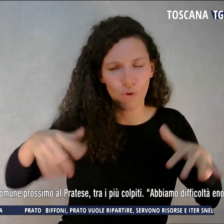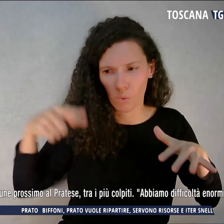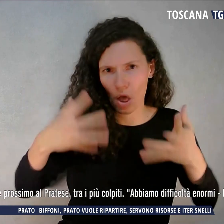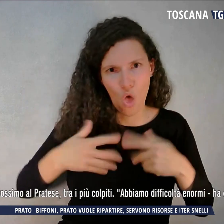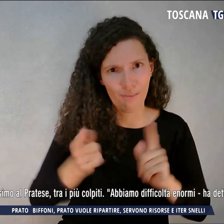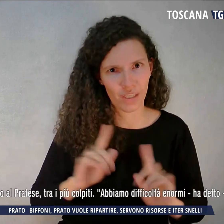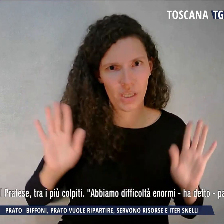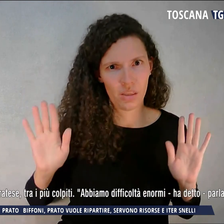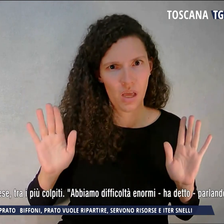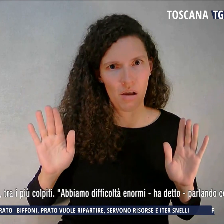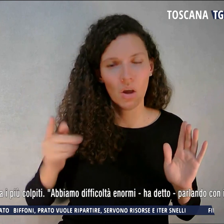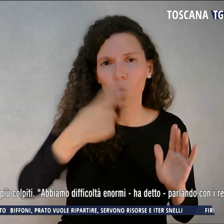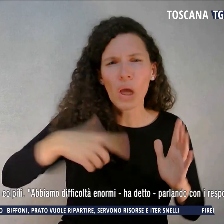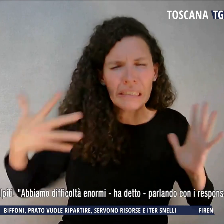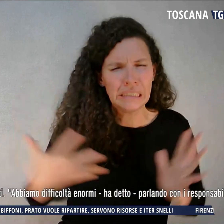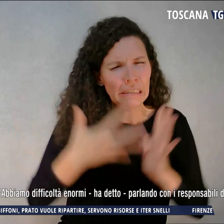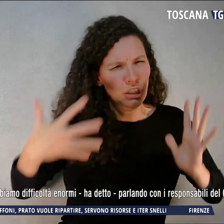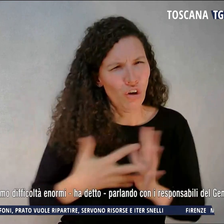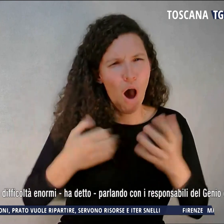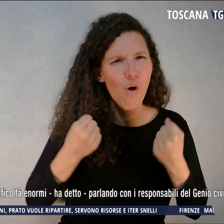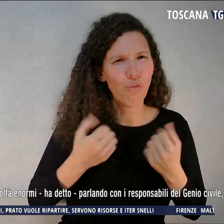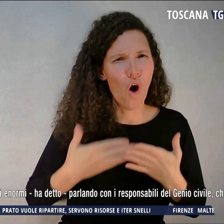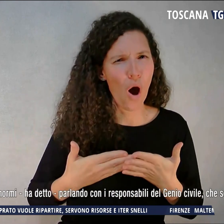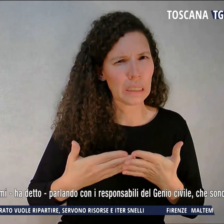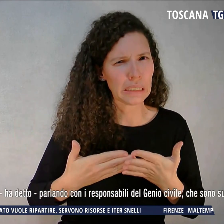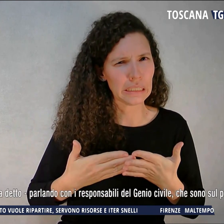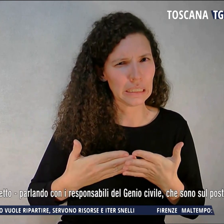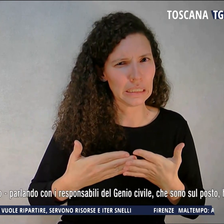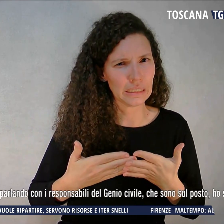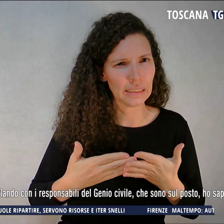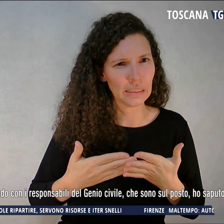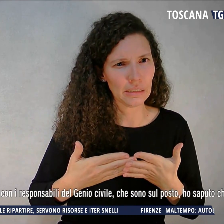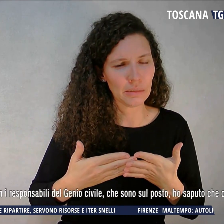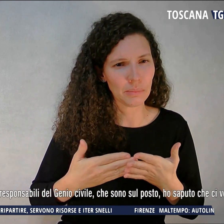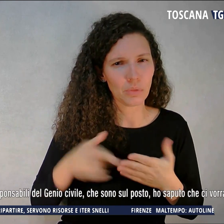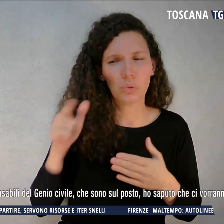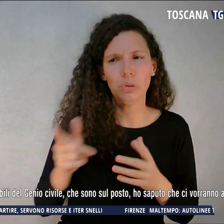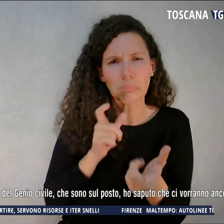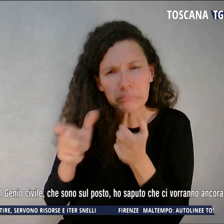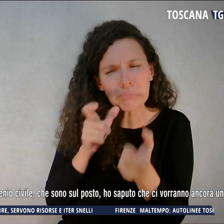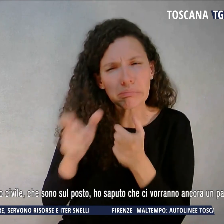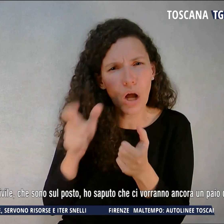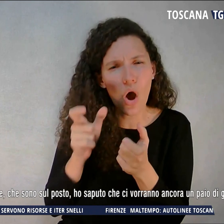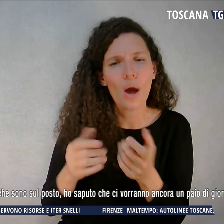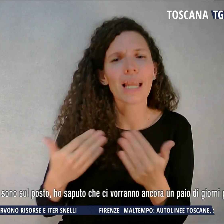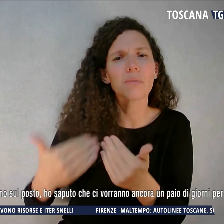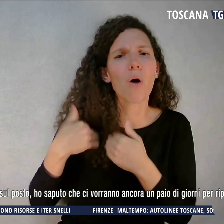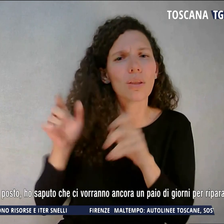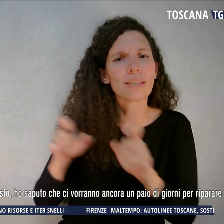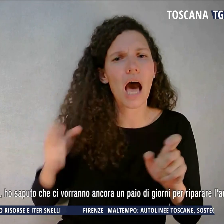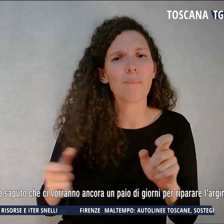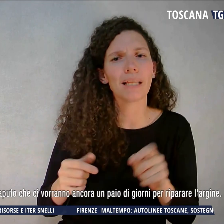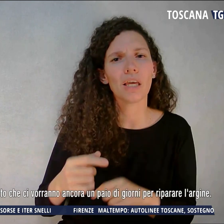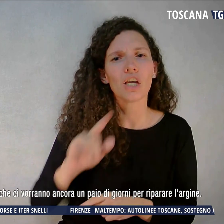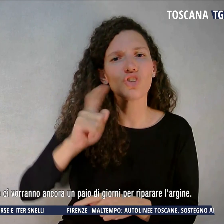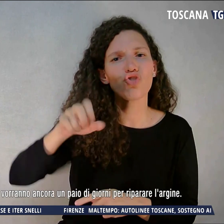abbiamo difficoltà enormi, parlando con i responsabili del geno civile che sono sul posto, ho saputo che ci